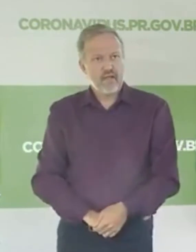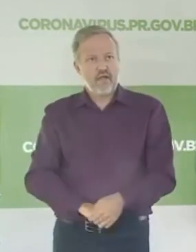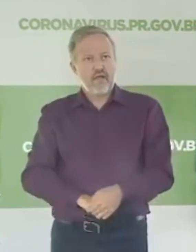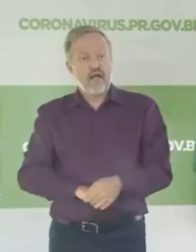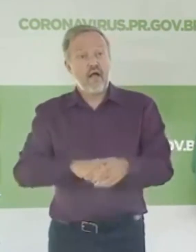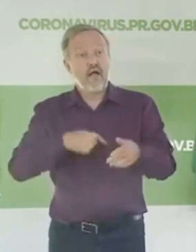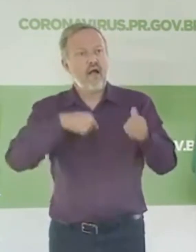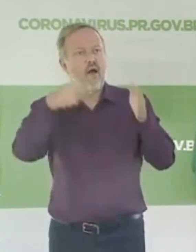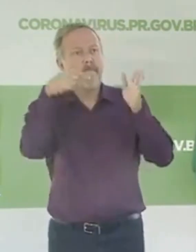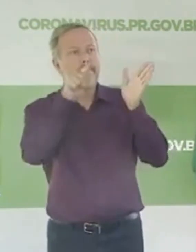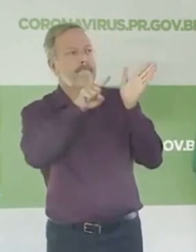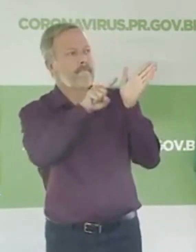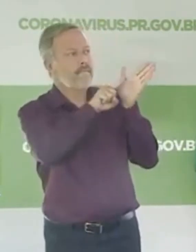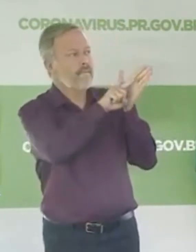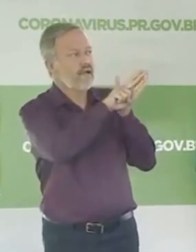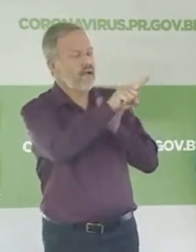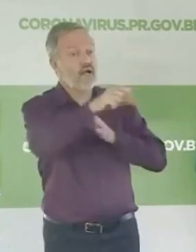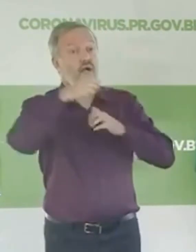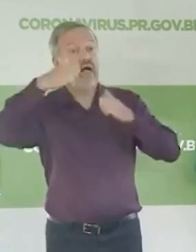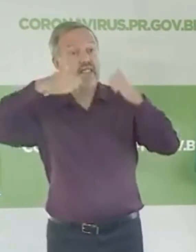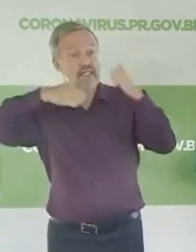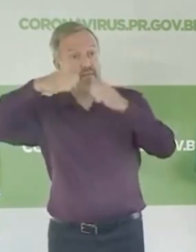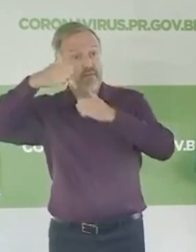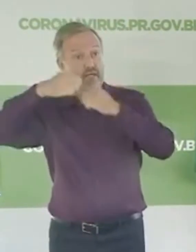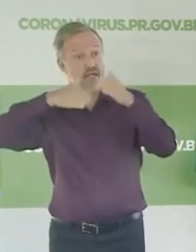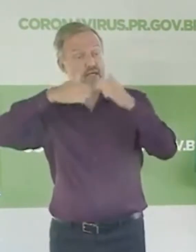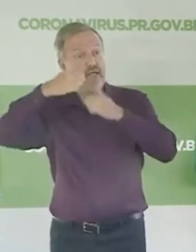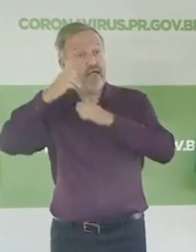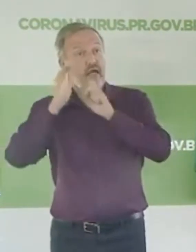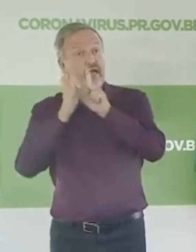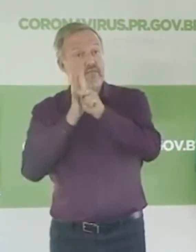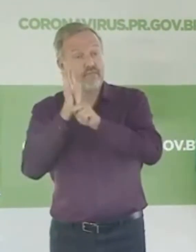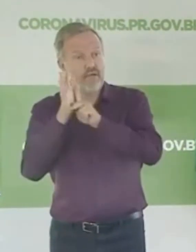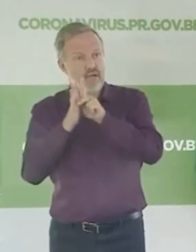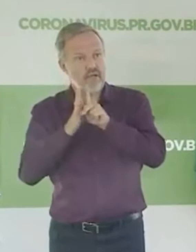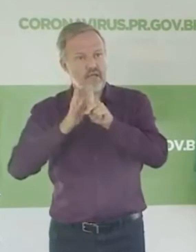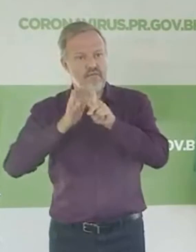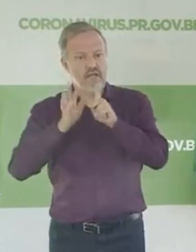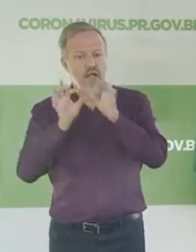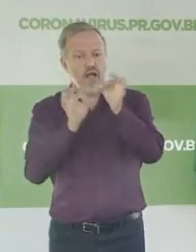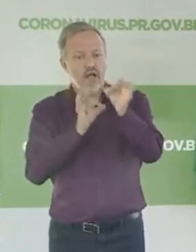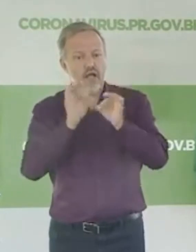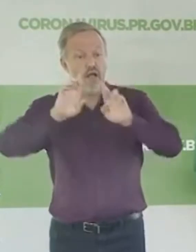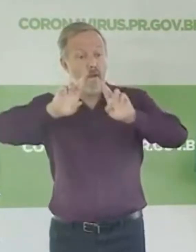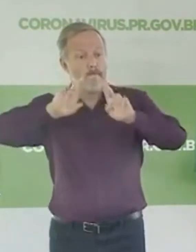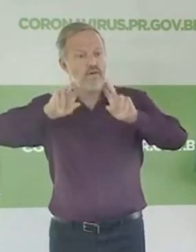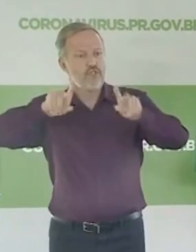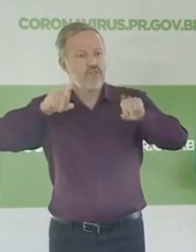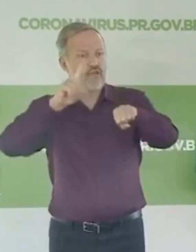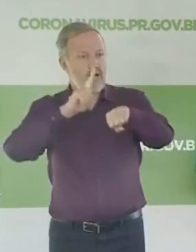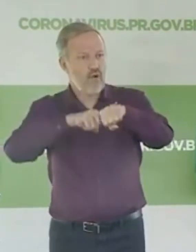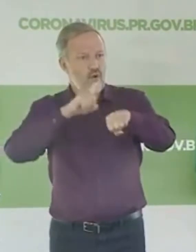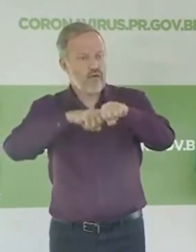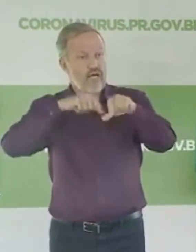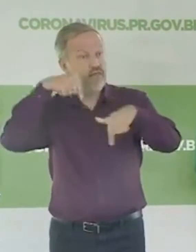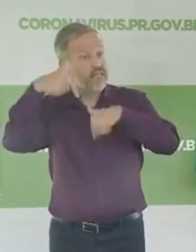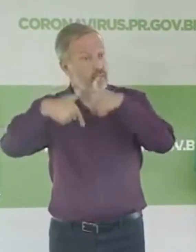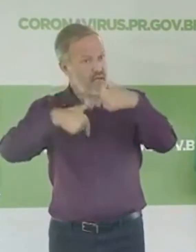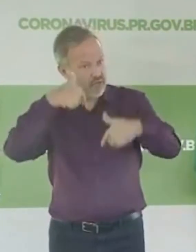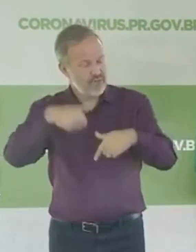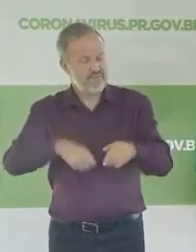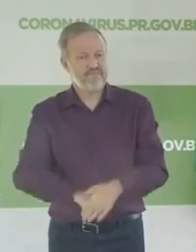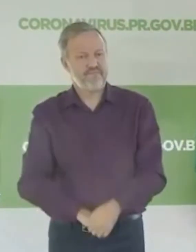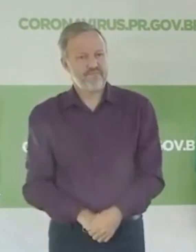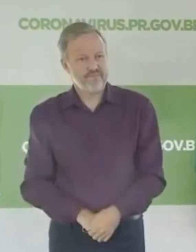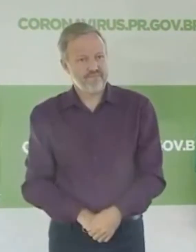pergunta. As empresas privadas devem alterar o horário de funcionamento e dispensar funcionários para fazer home office? Olha,